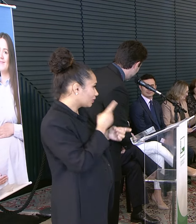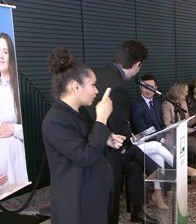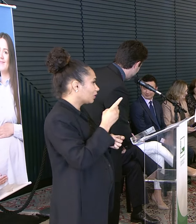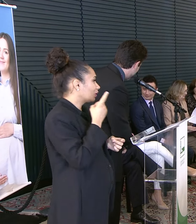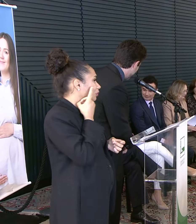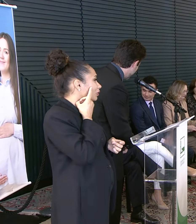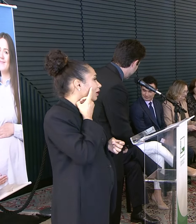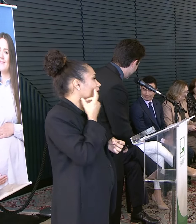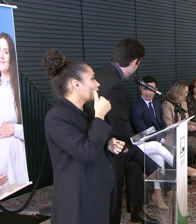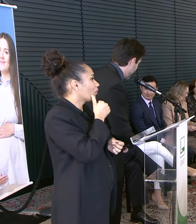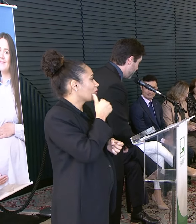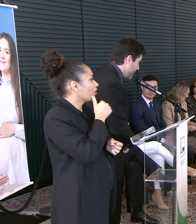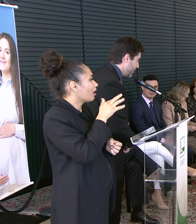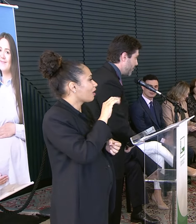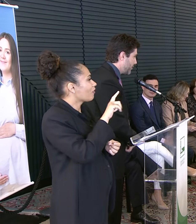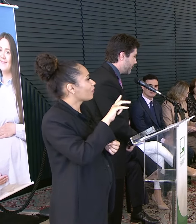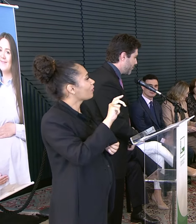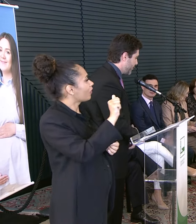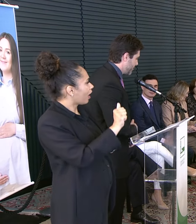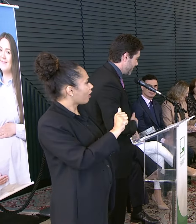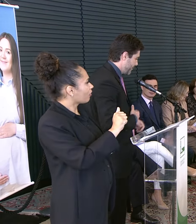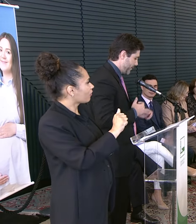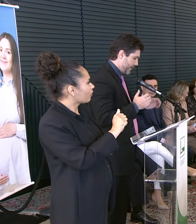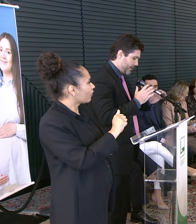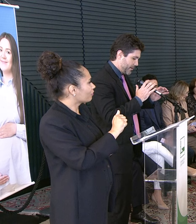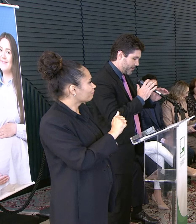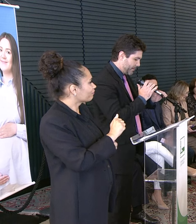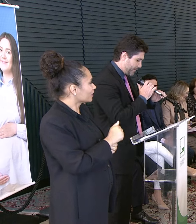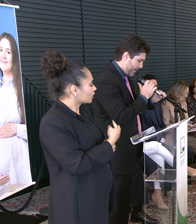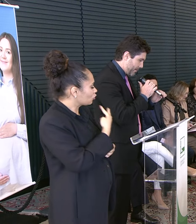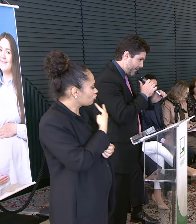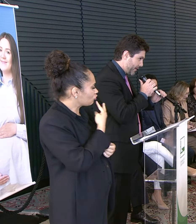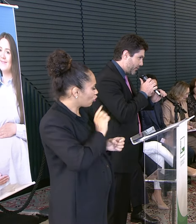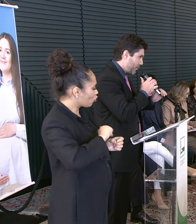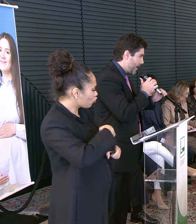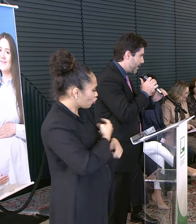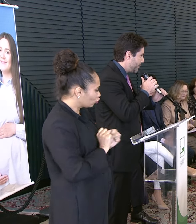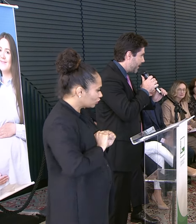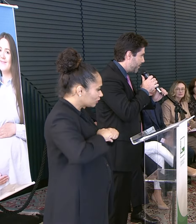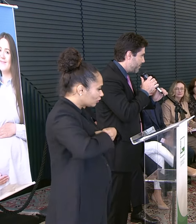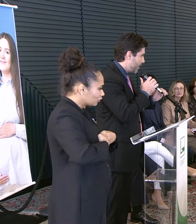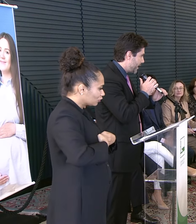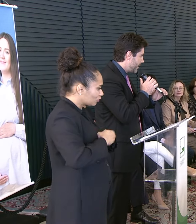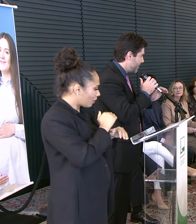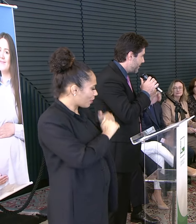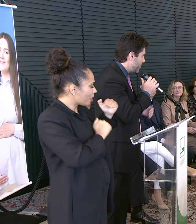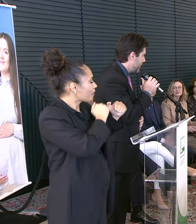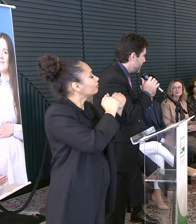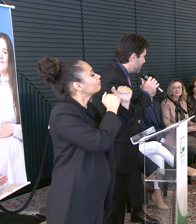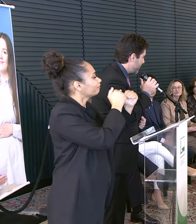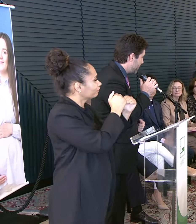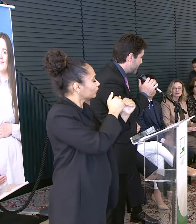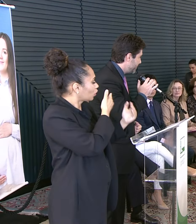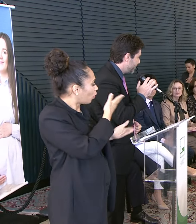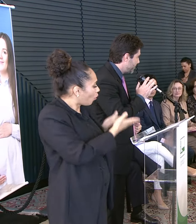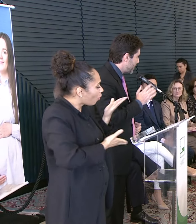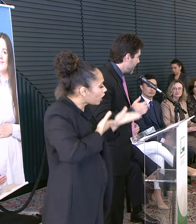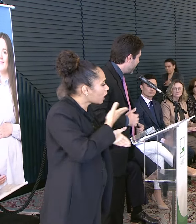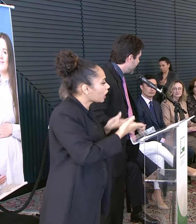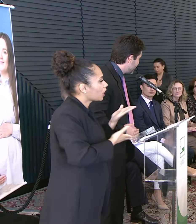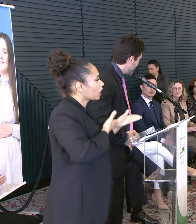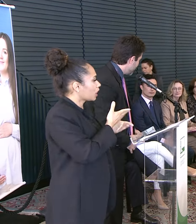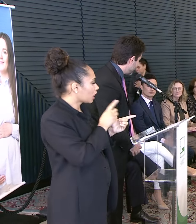Flávia Moraes Que reconheceu nosso esforço Para aperfeiçoar Aprimorar O atendimento